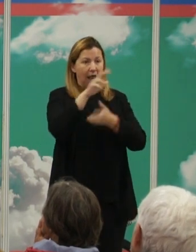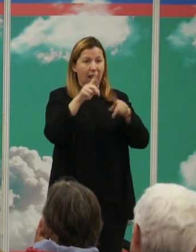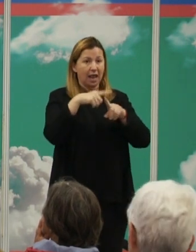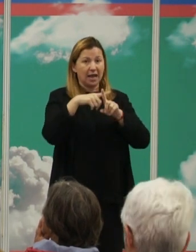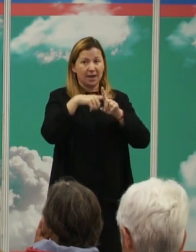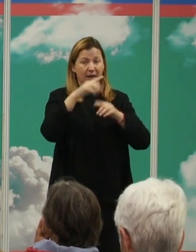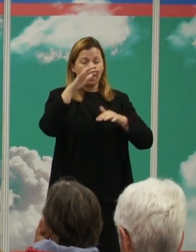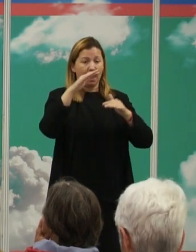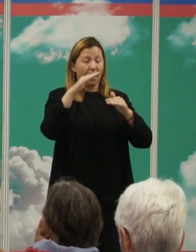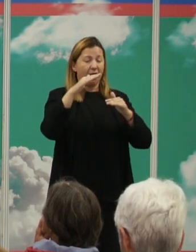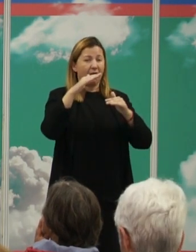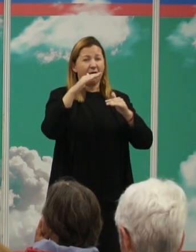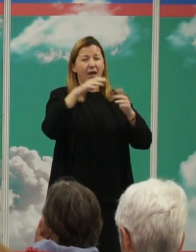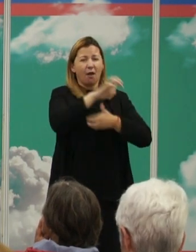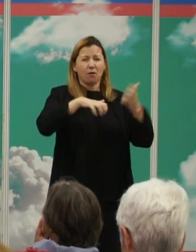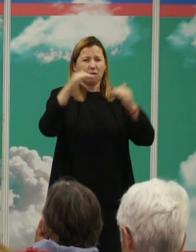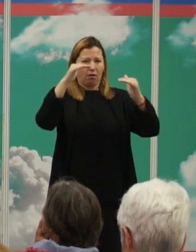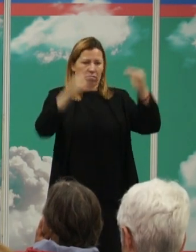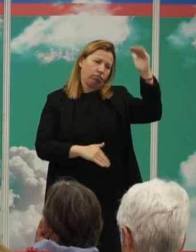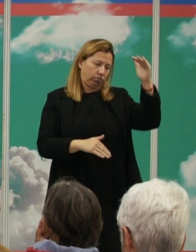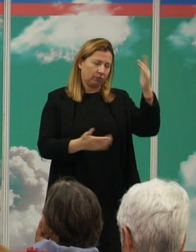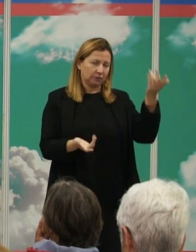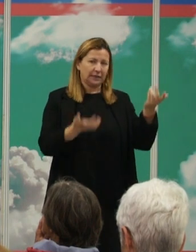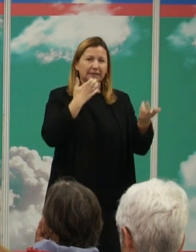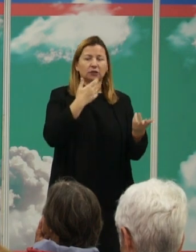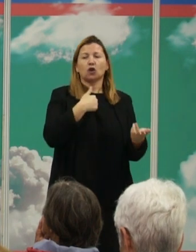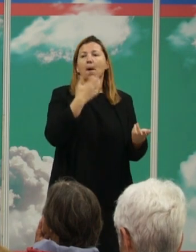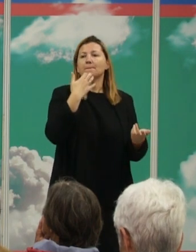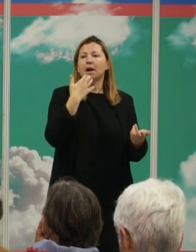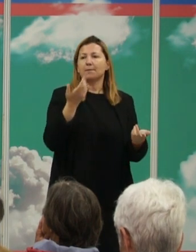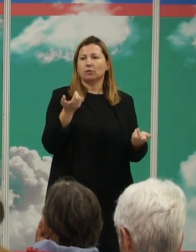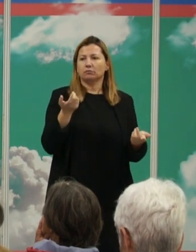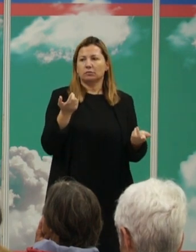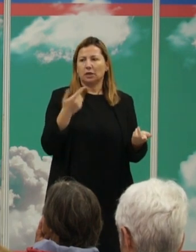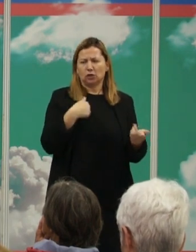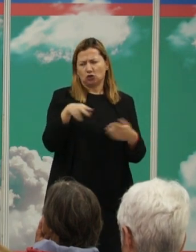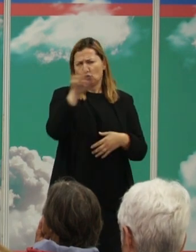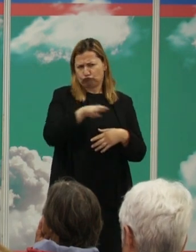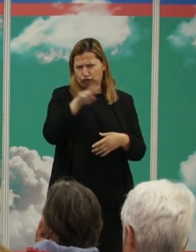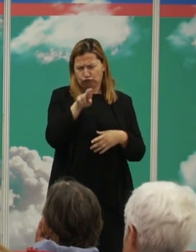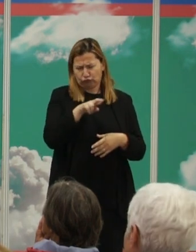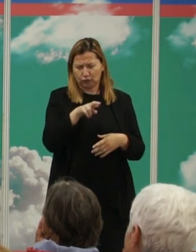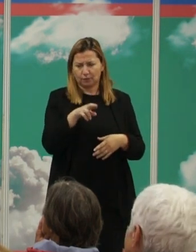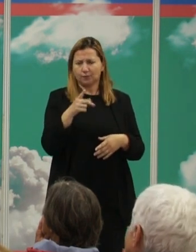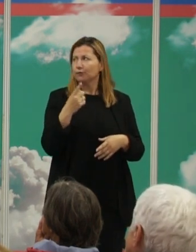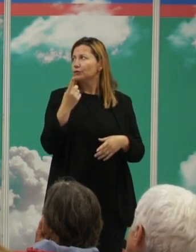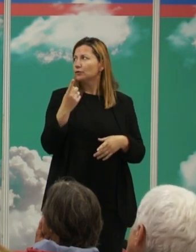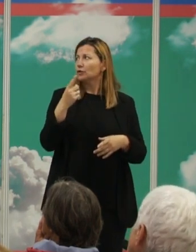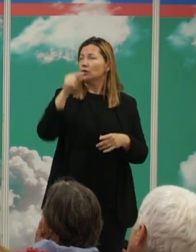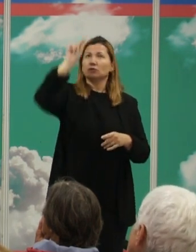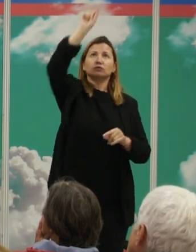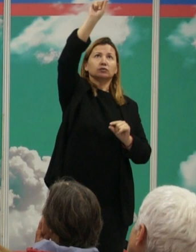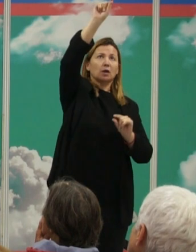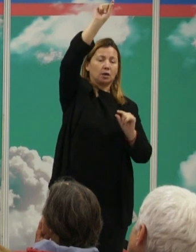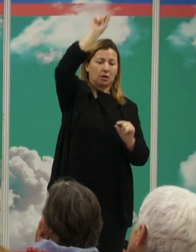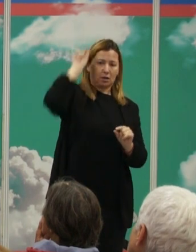linaje ya se parezcan en mucho o en poco si yo elijo al azar y eso lo reitero muchas veces dos especies de aquí y las